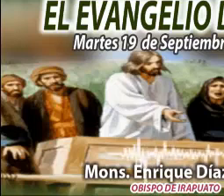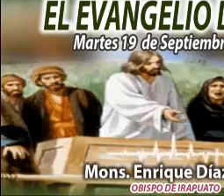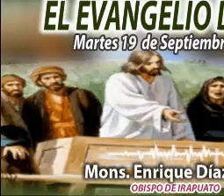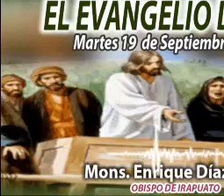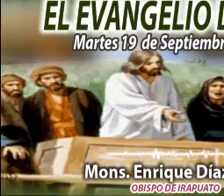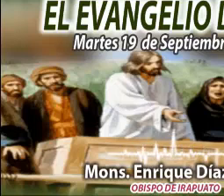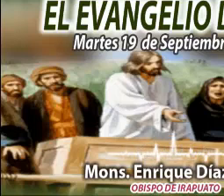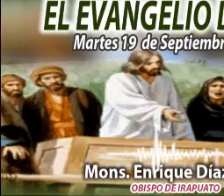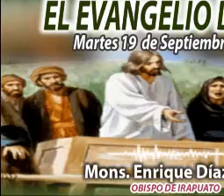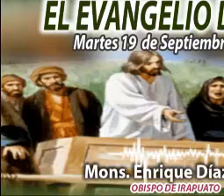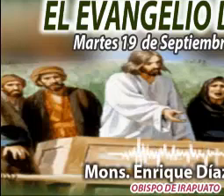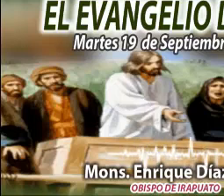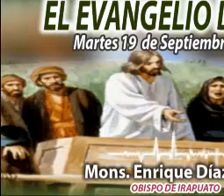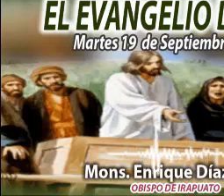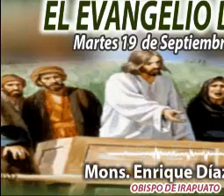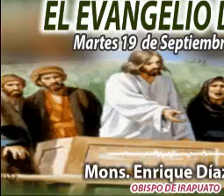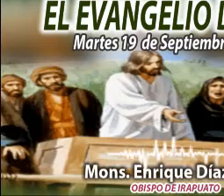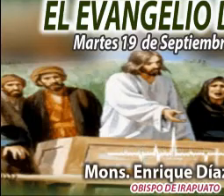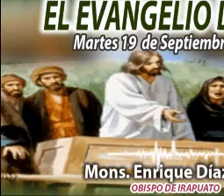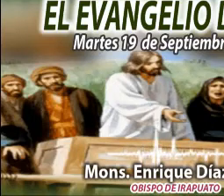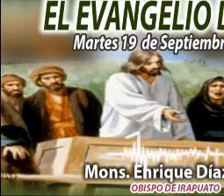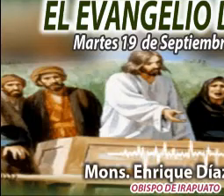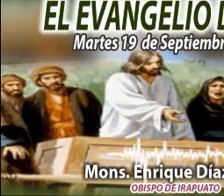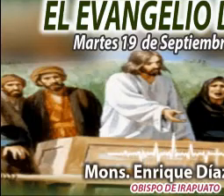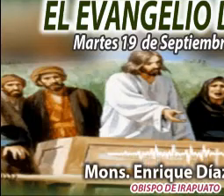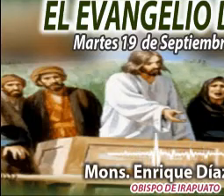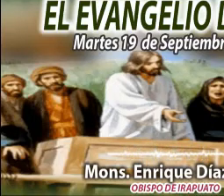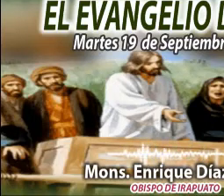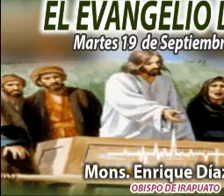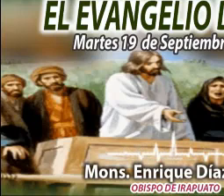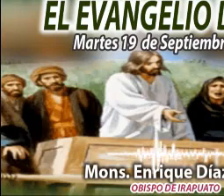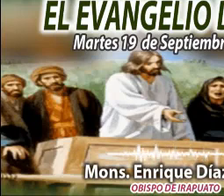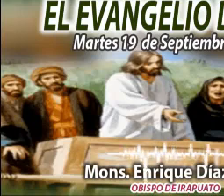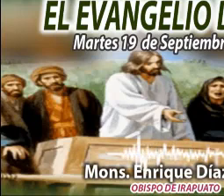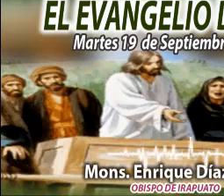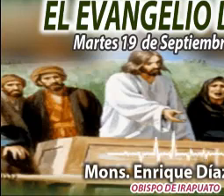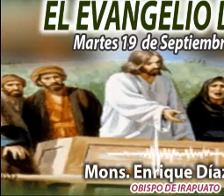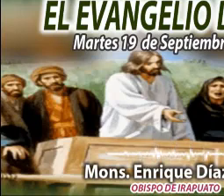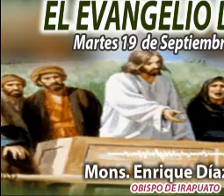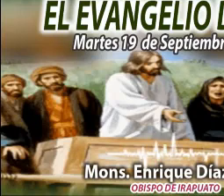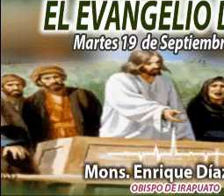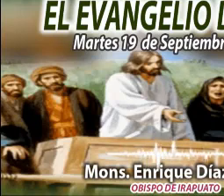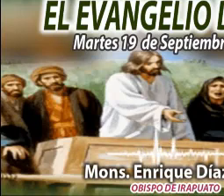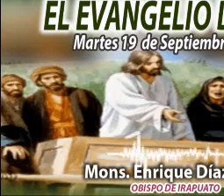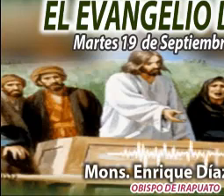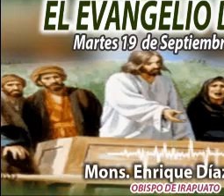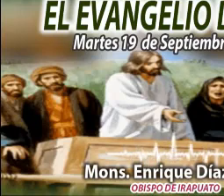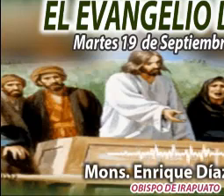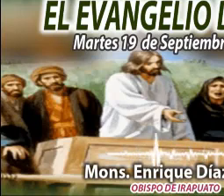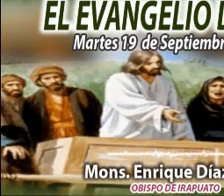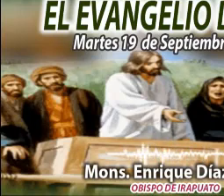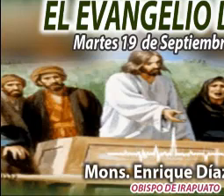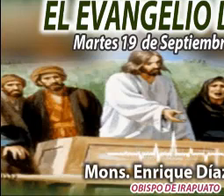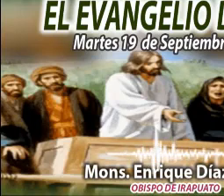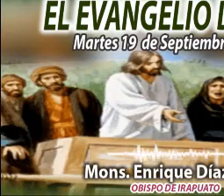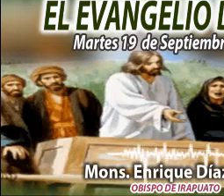Día a día, alimentándonos de la Palabra del Señor. En la voz de Monseñor Enrique